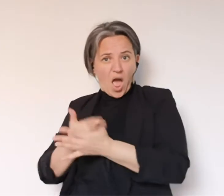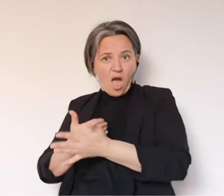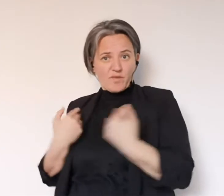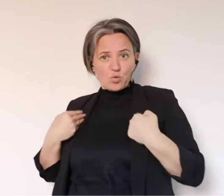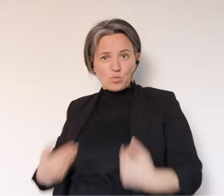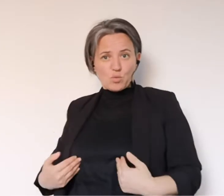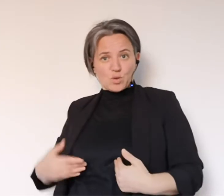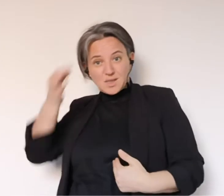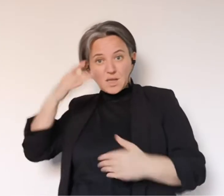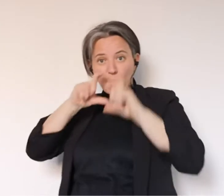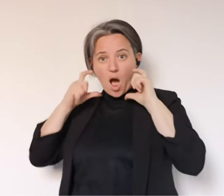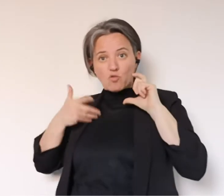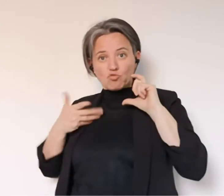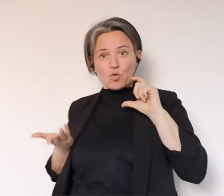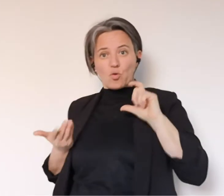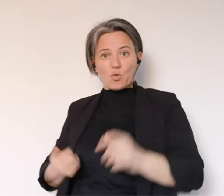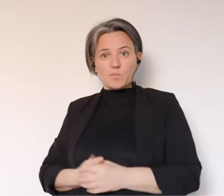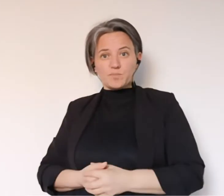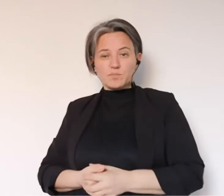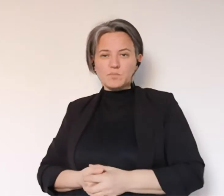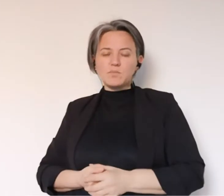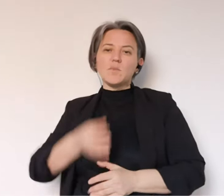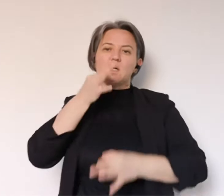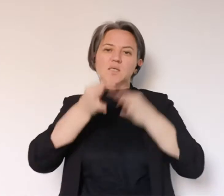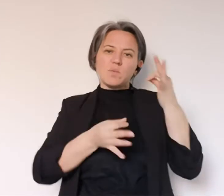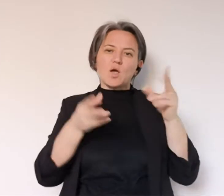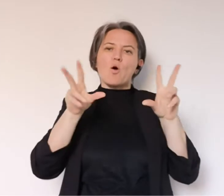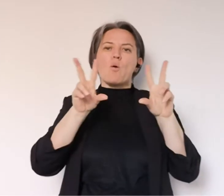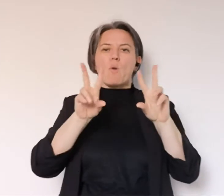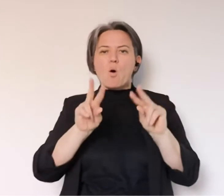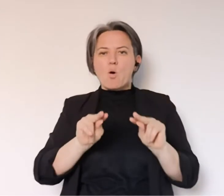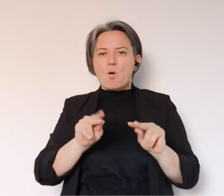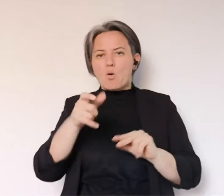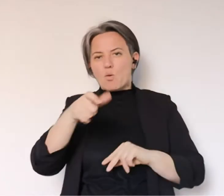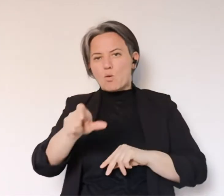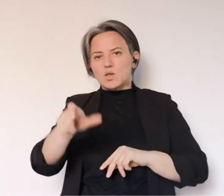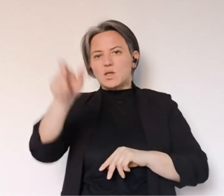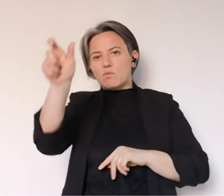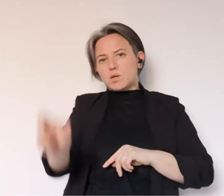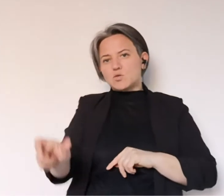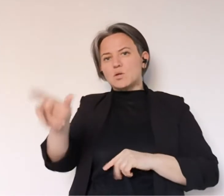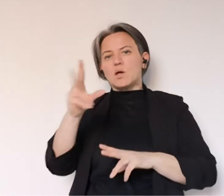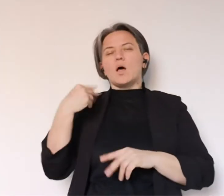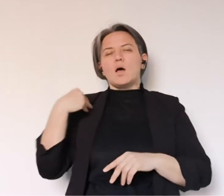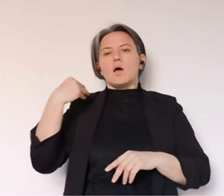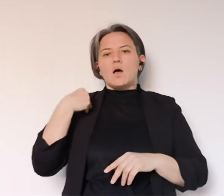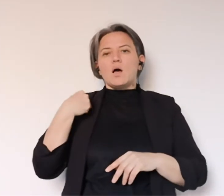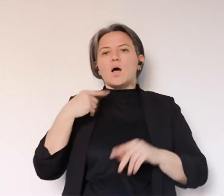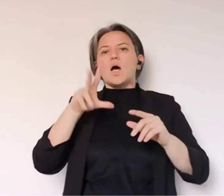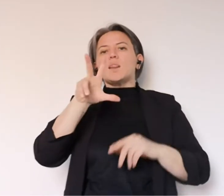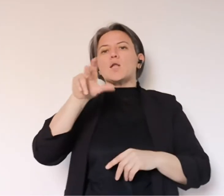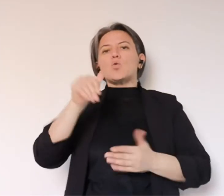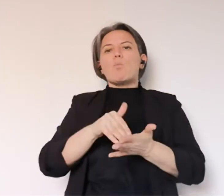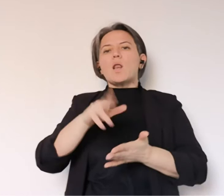vista della salute e non divento io uno strumento di propagazione del virus stesso. Lo sto spiegando perché qualcuno ancora mi chiede